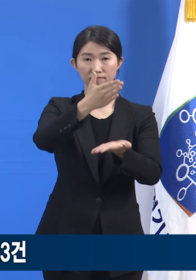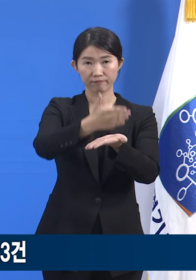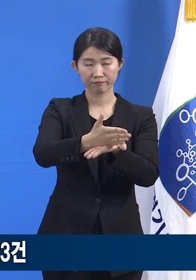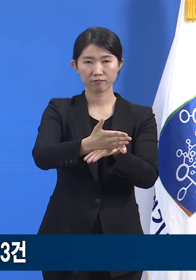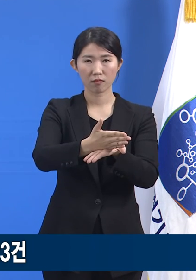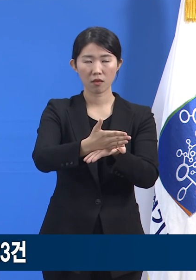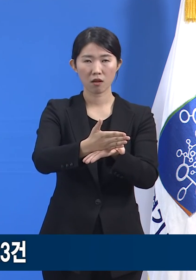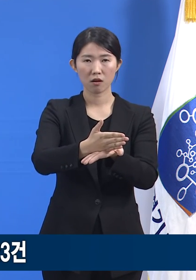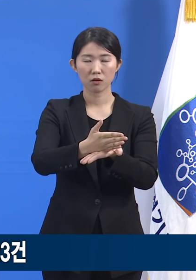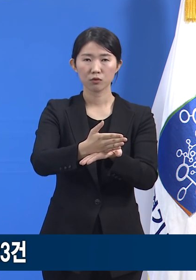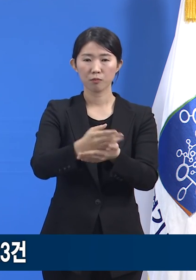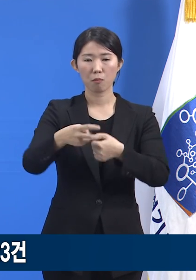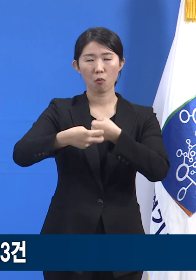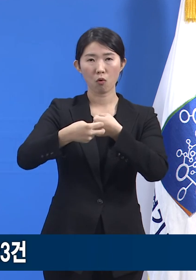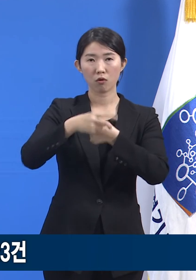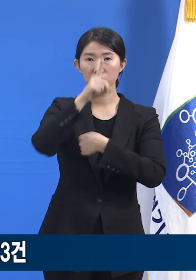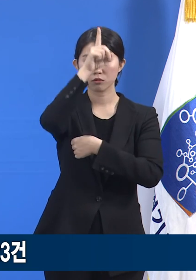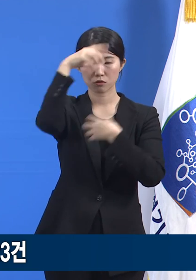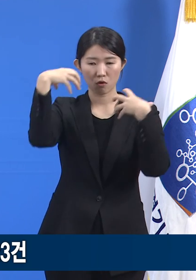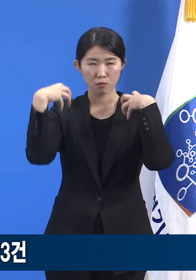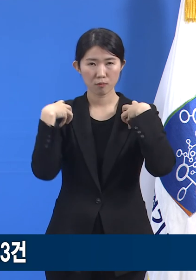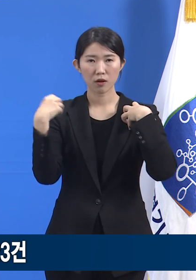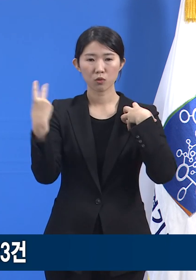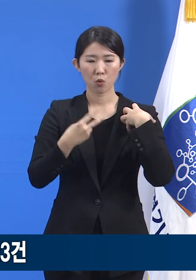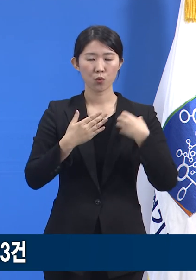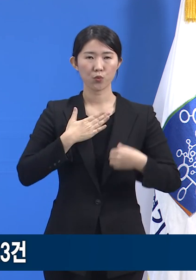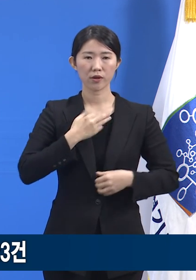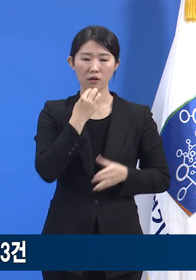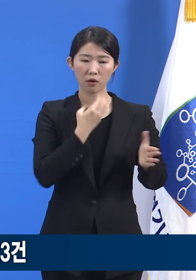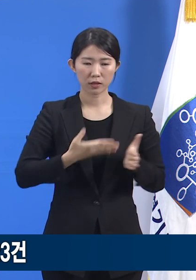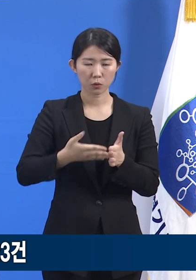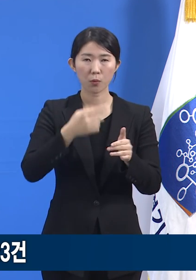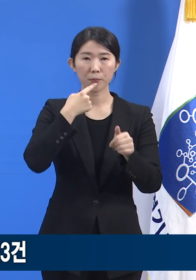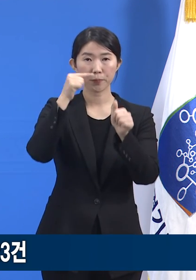지자체의 안내에 따라 예방접종을 진행해 주시길 바랍니다.